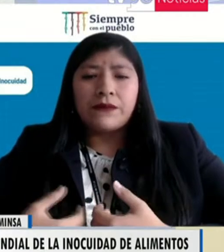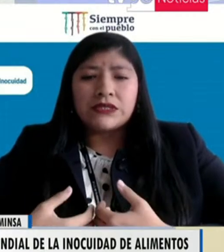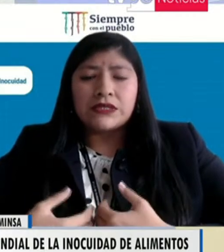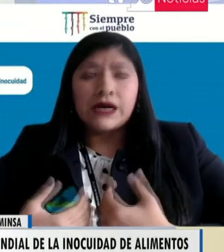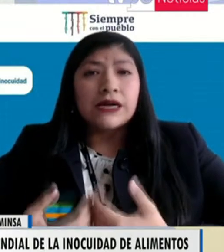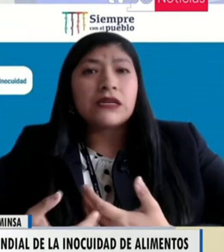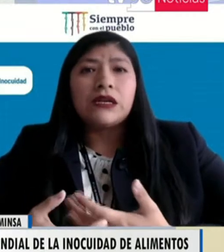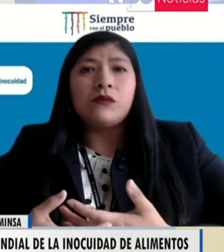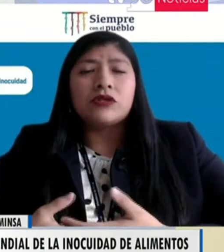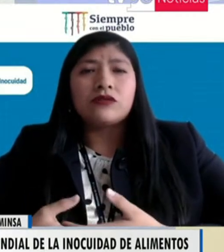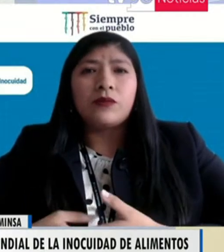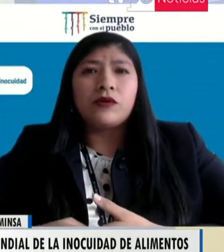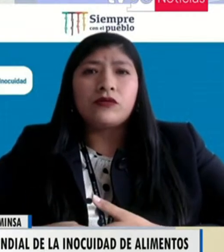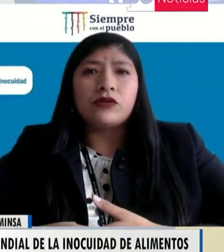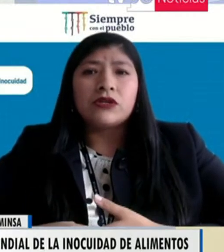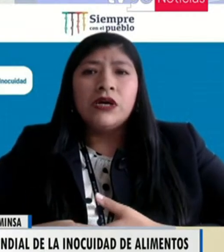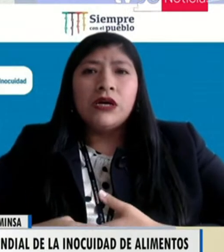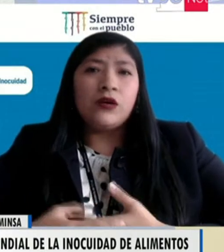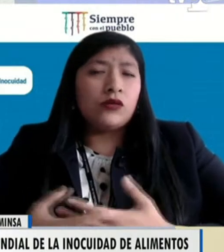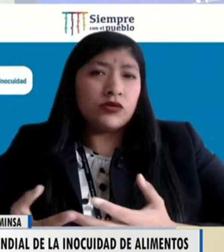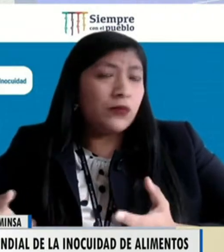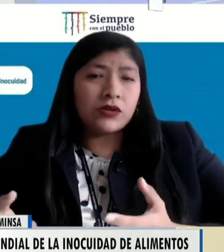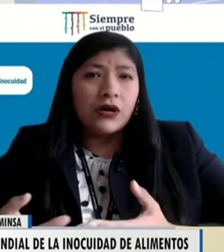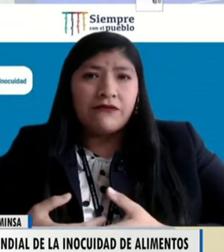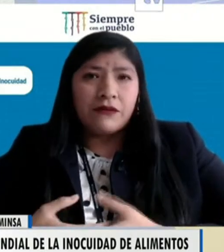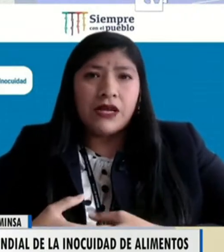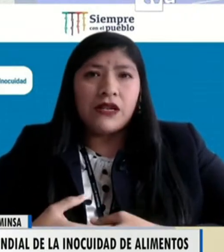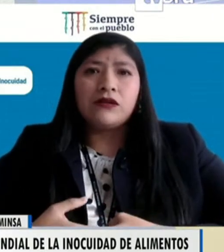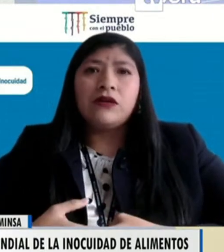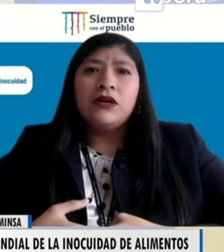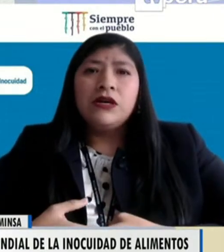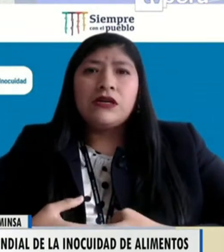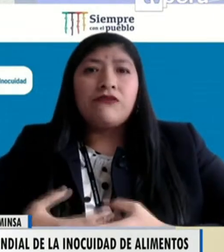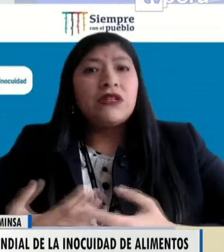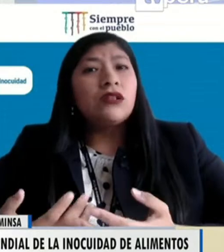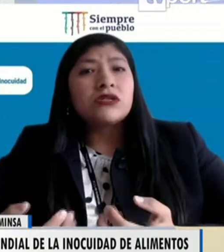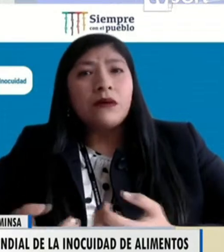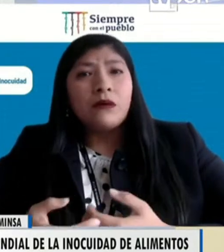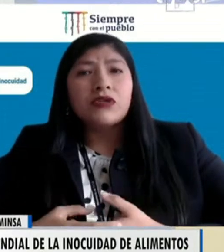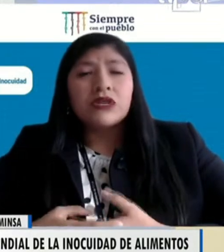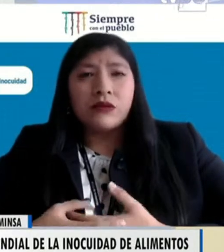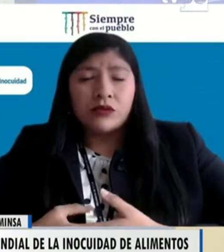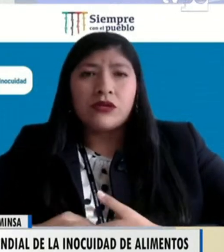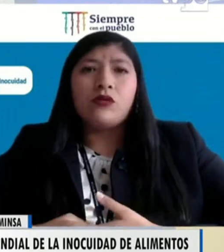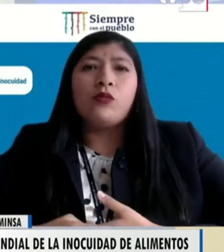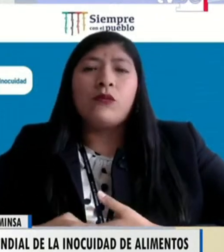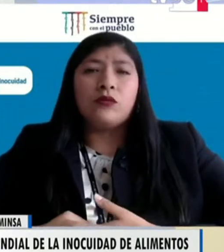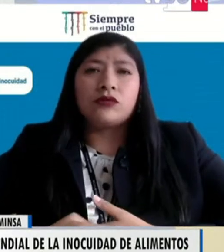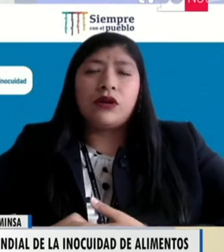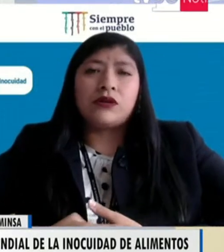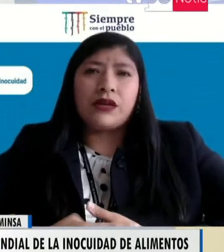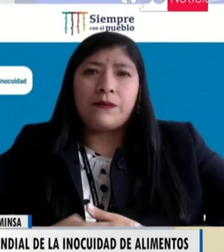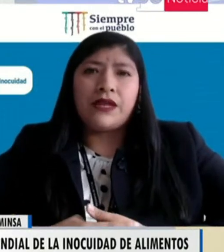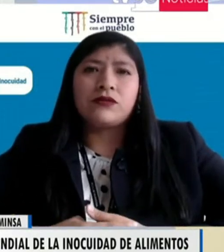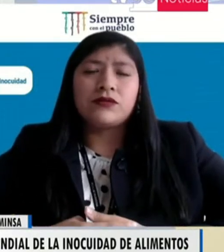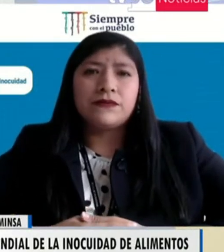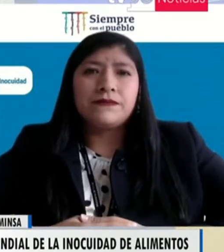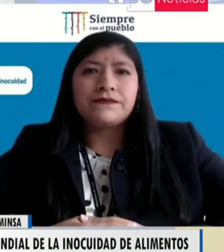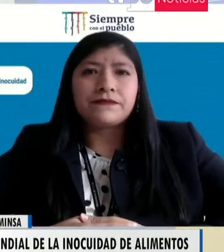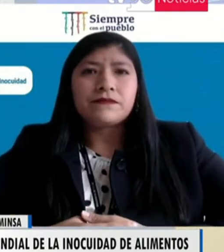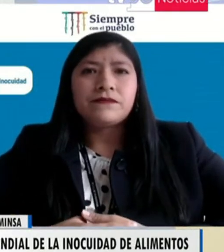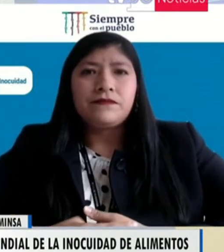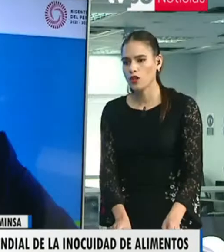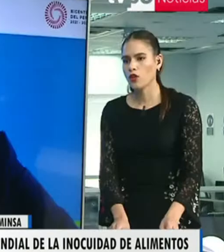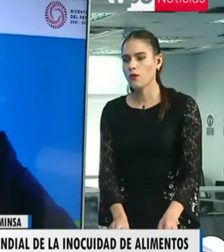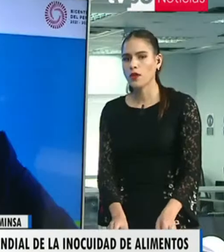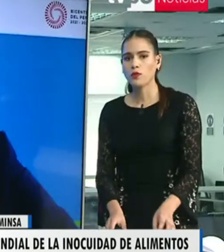¿no? Porque muchas veces en casa tenemos estos productos y los consume toda la familia, ¿no? Y al final no sabemos que estamos haciendo un mal uso de los alimentos. Y